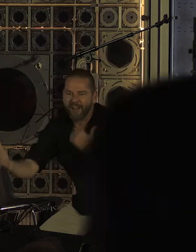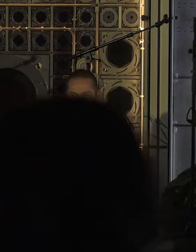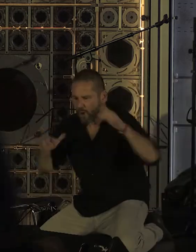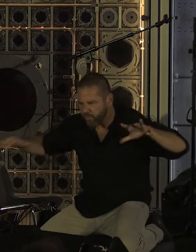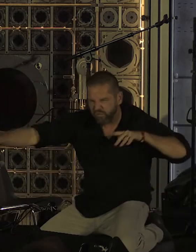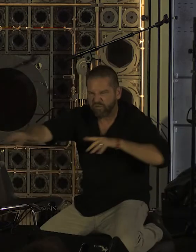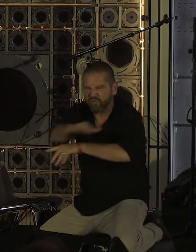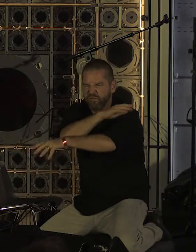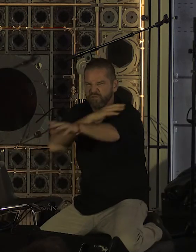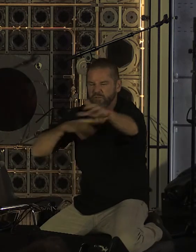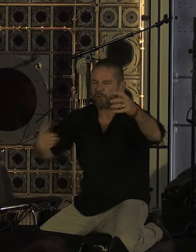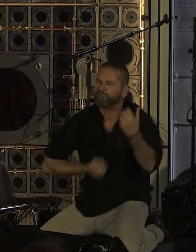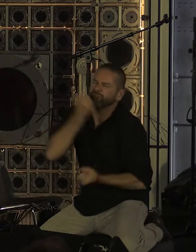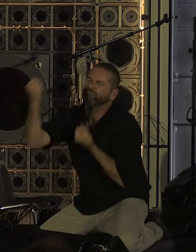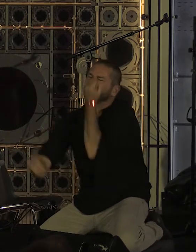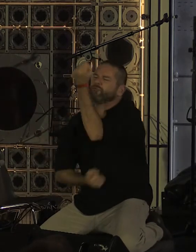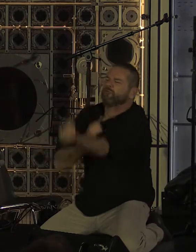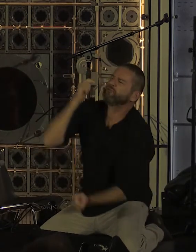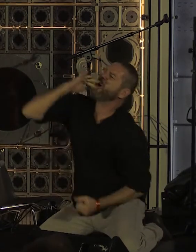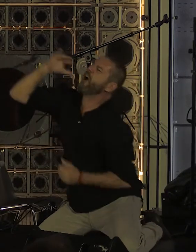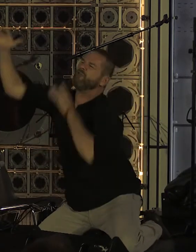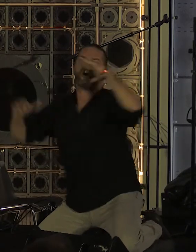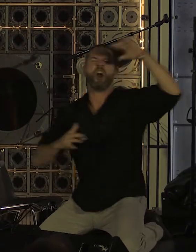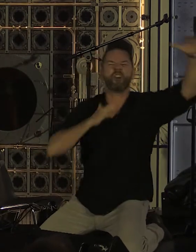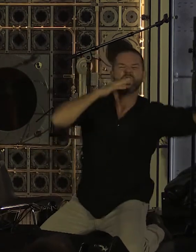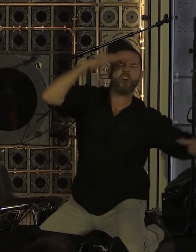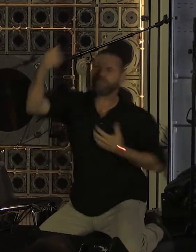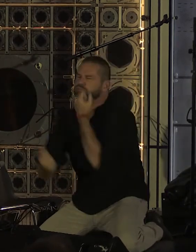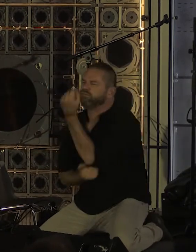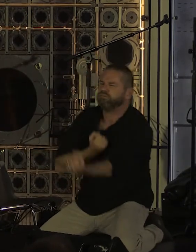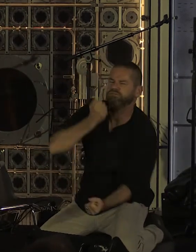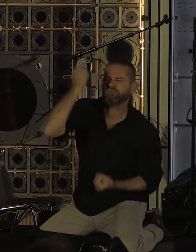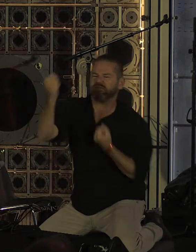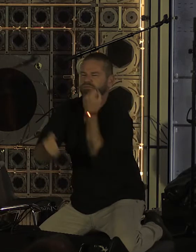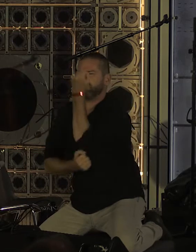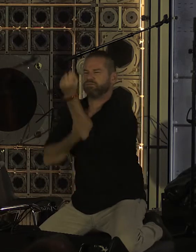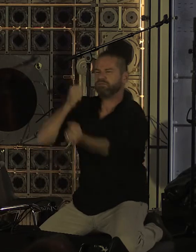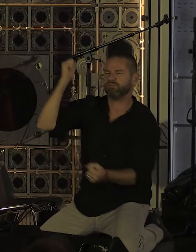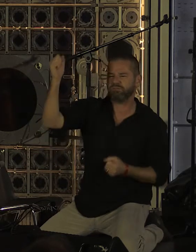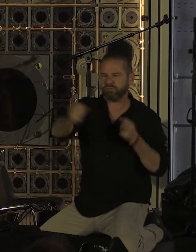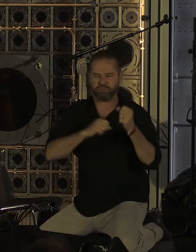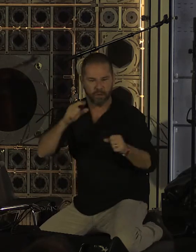leur propre agonie Car qui allumera l'encens Devant leur visage sans nom Quand ils seront morts